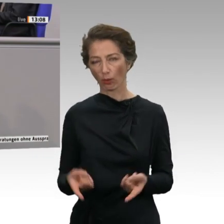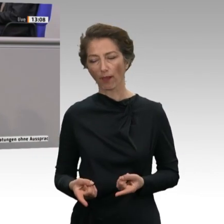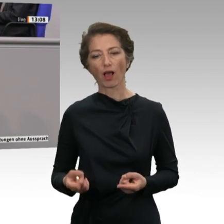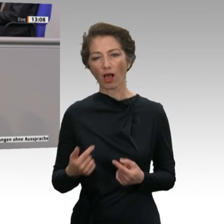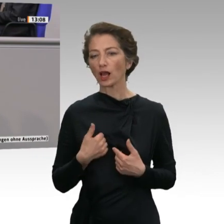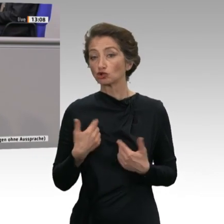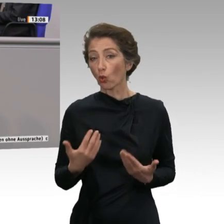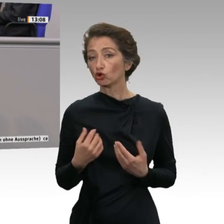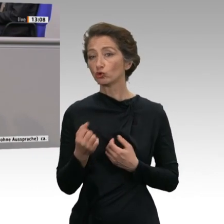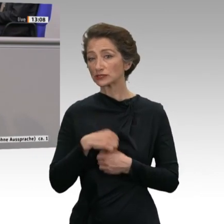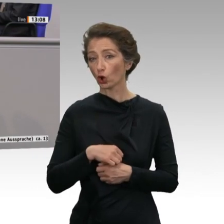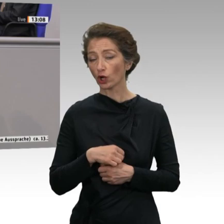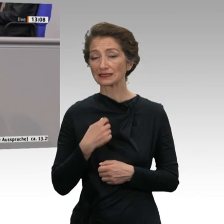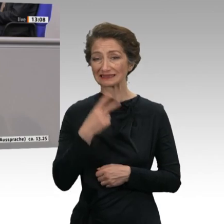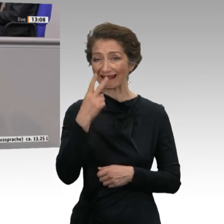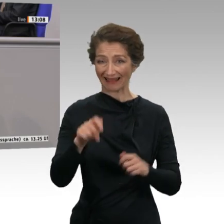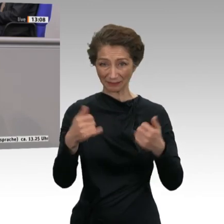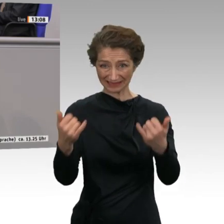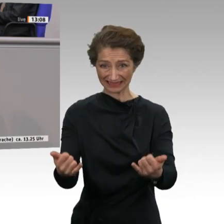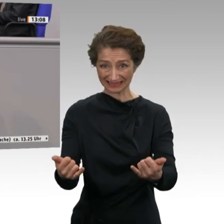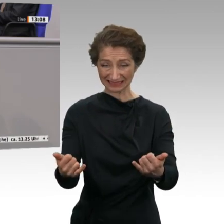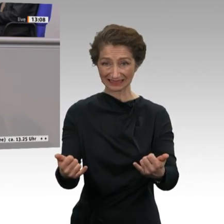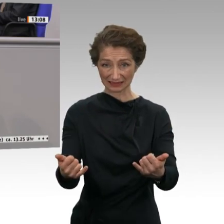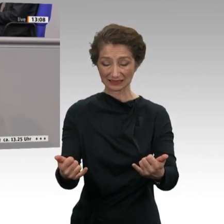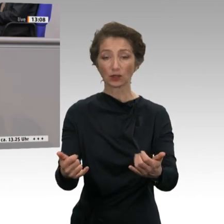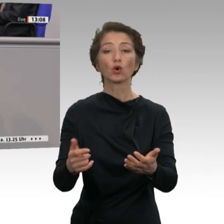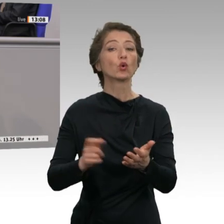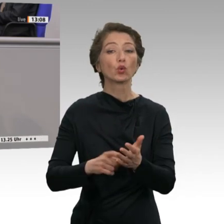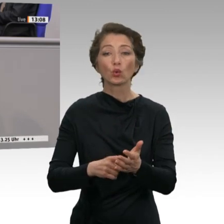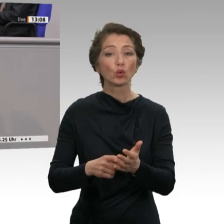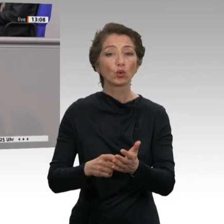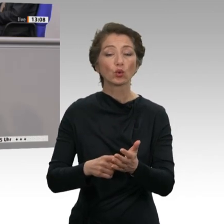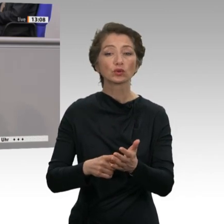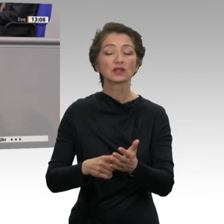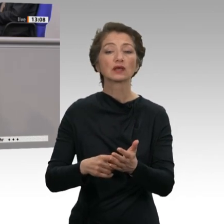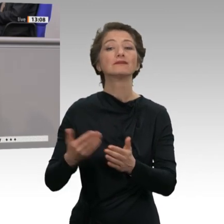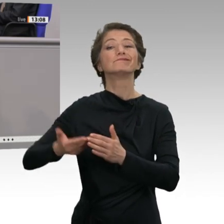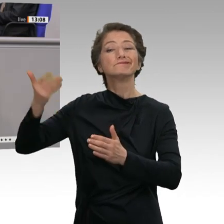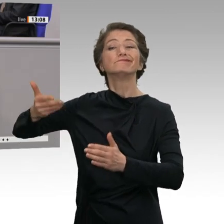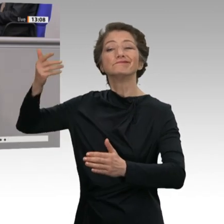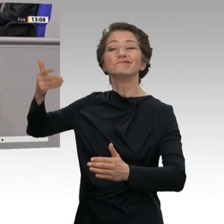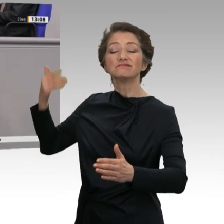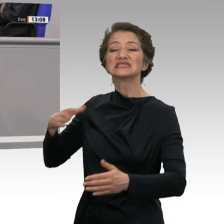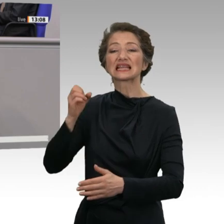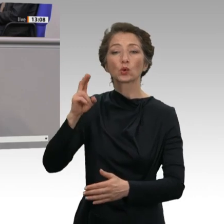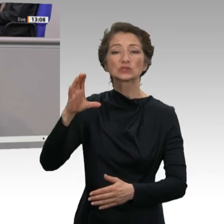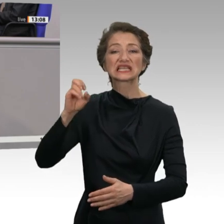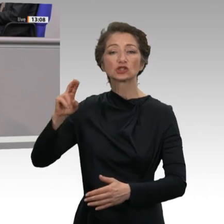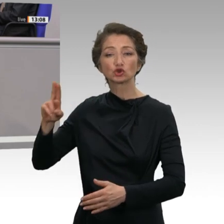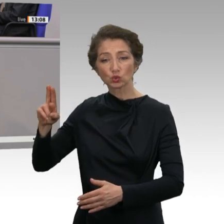Effekte, die wir sehen, sind letztendlich die Effekte der jahrzehntelangen Fehlpolitik von CDU, CSU und SPD.